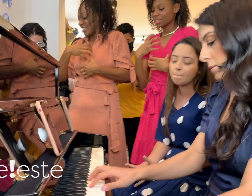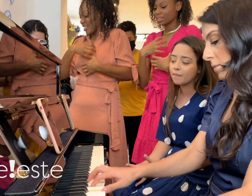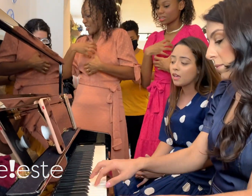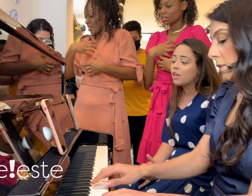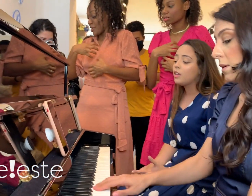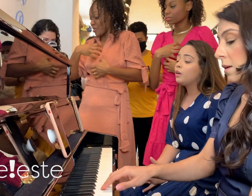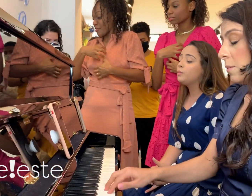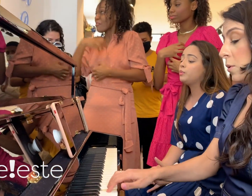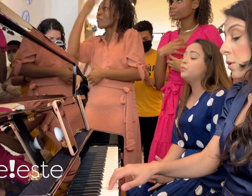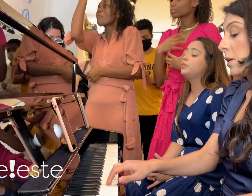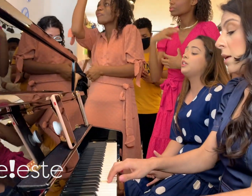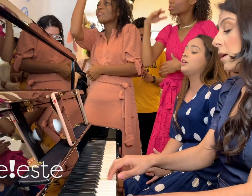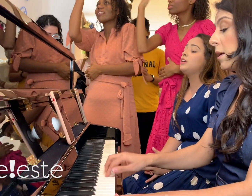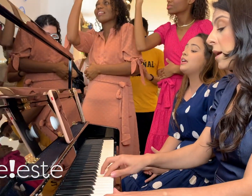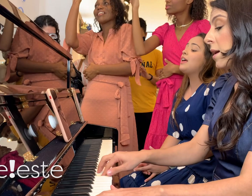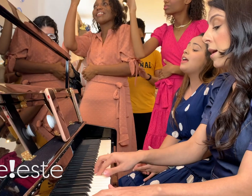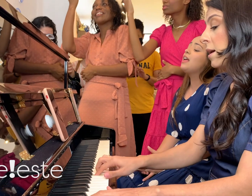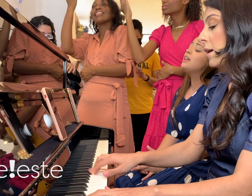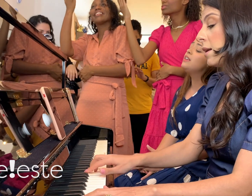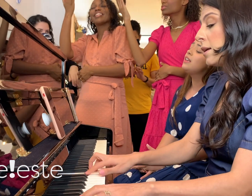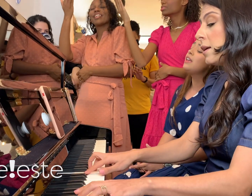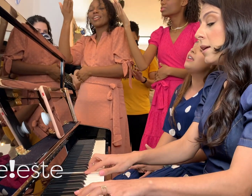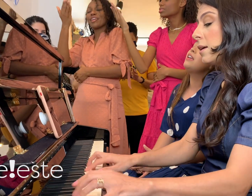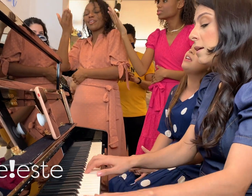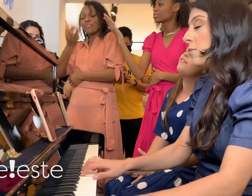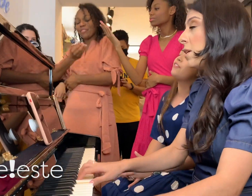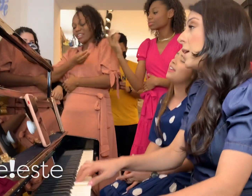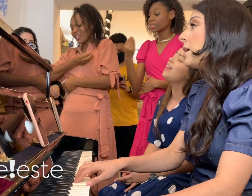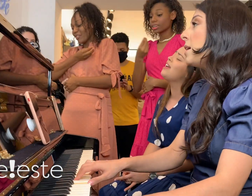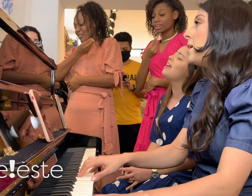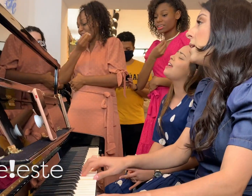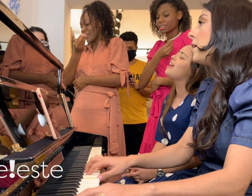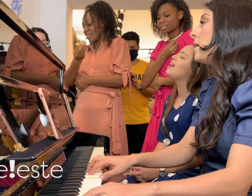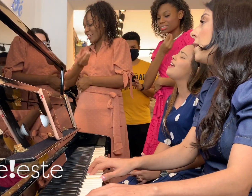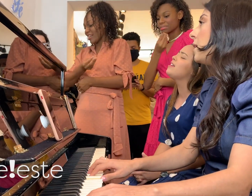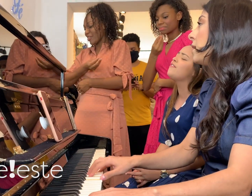E em Ele vive,